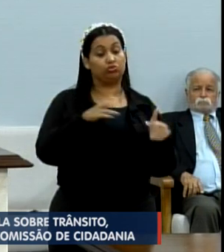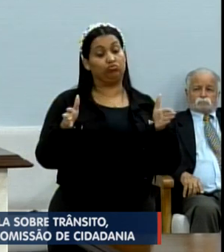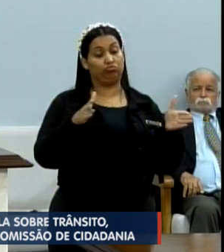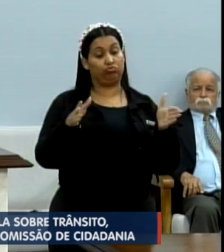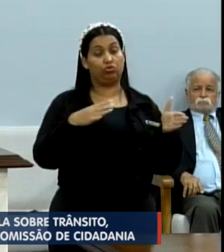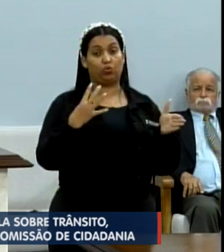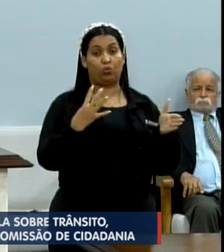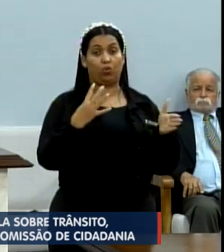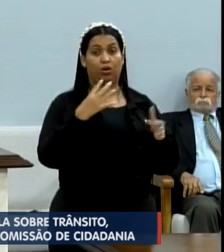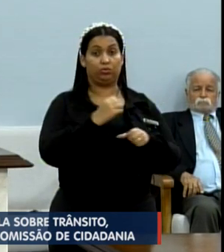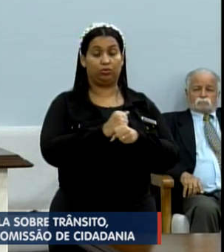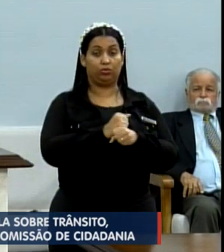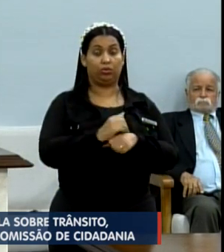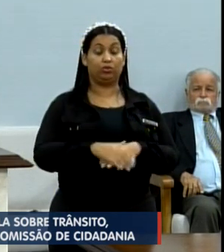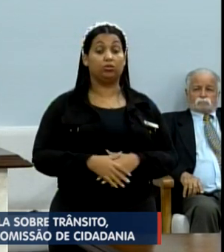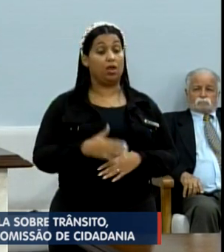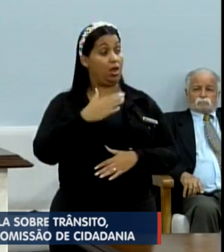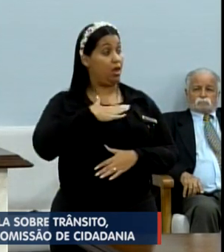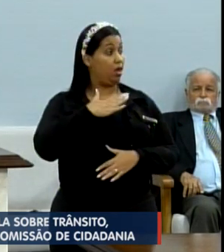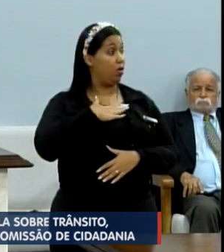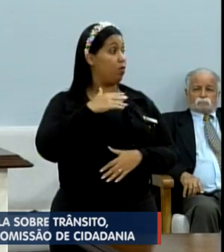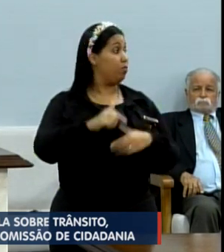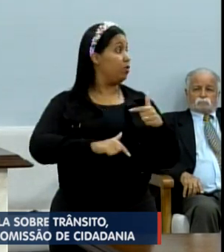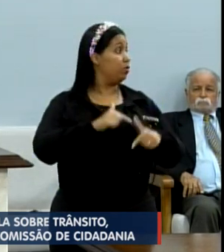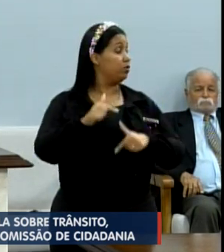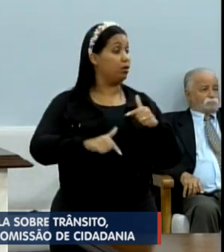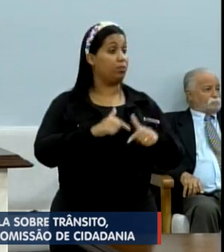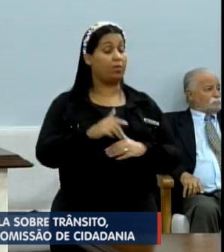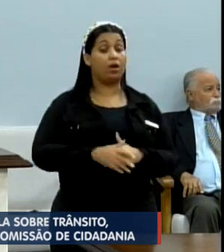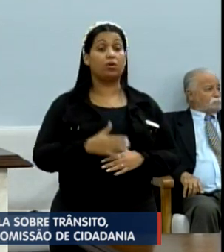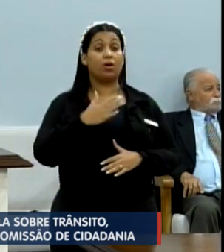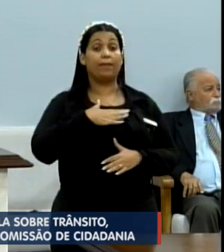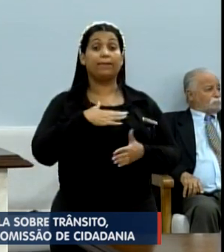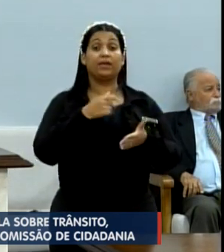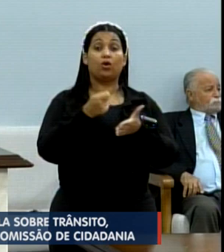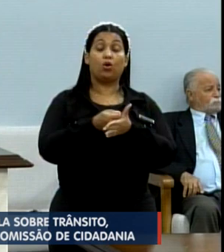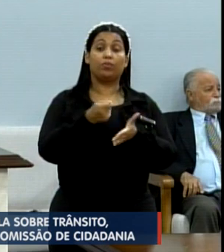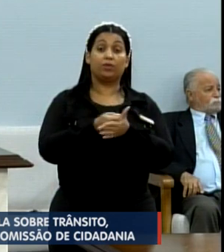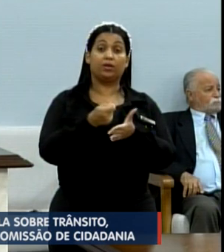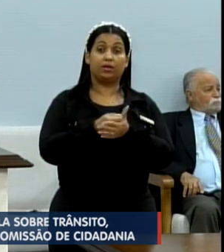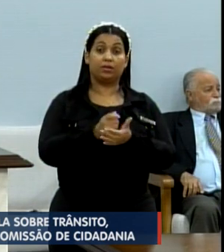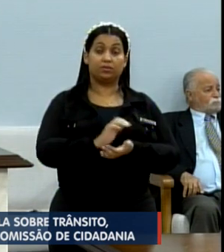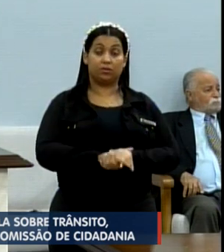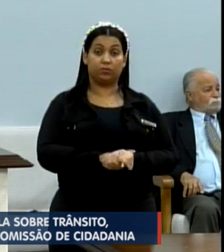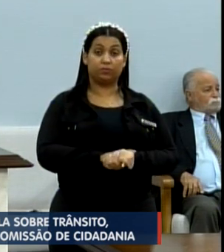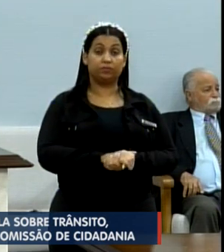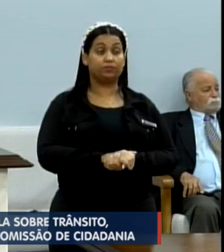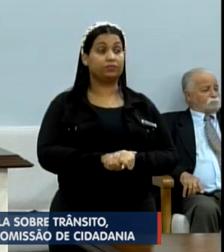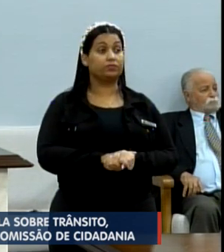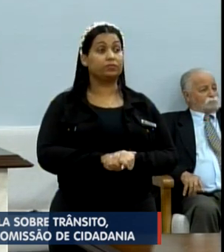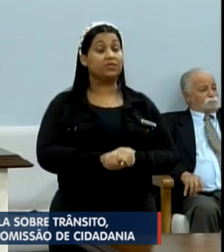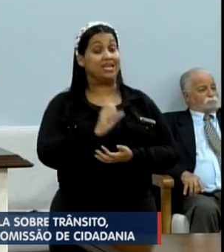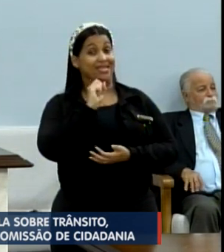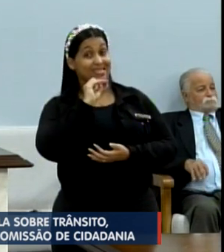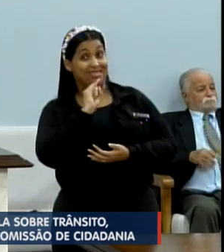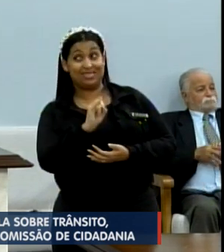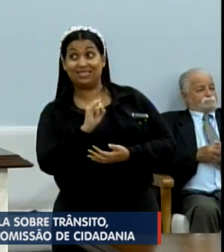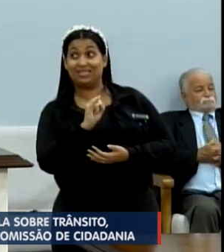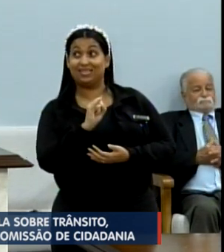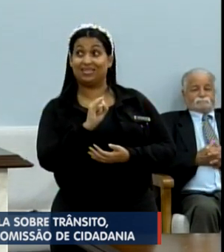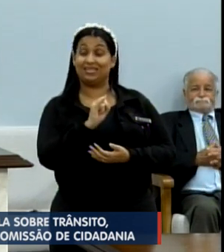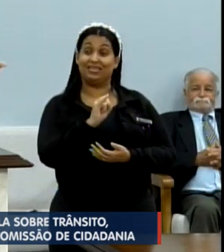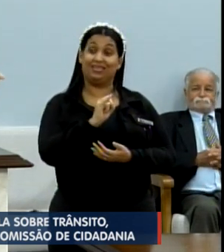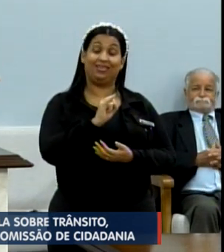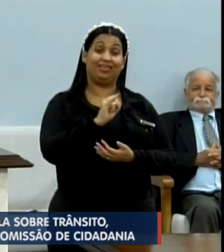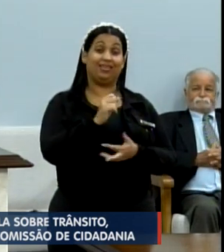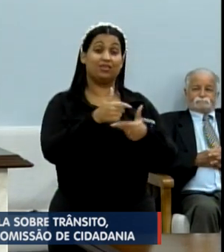Eu estou exercendo o meu trabalho, a minha obrigação. Se esse